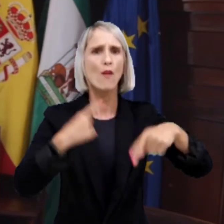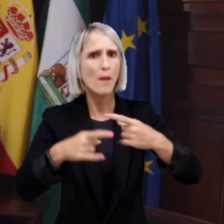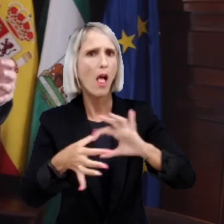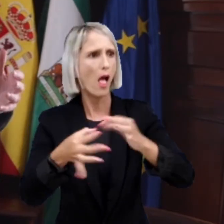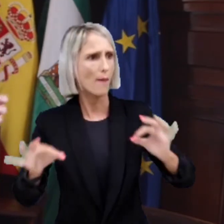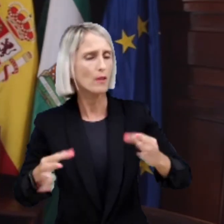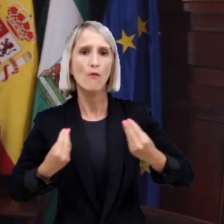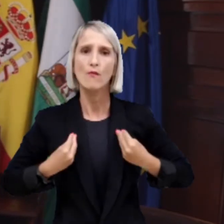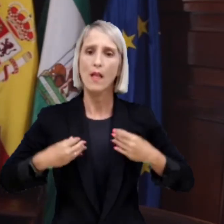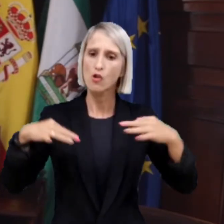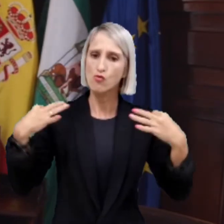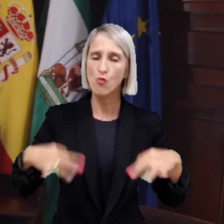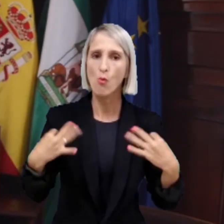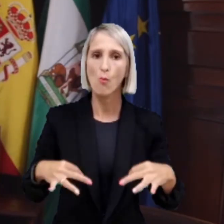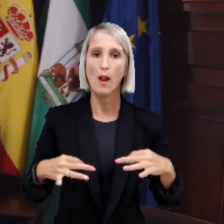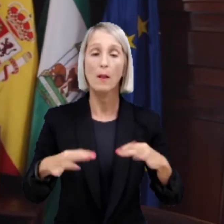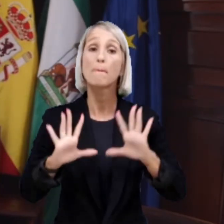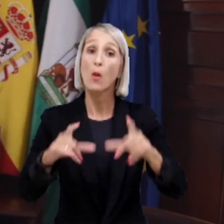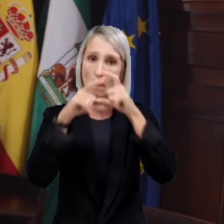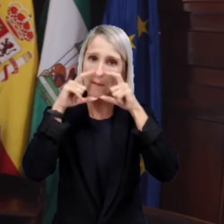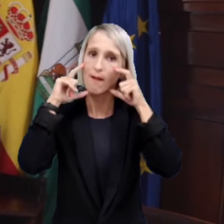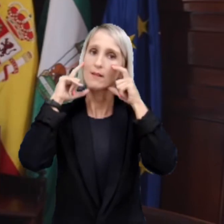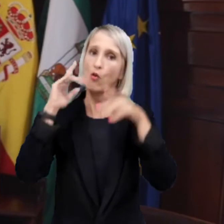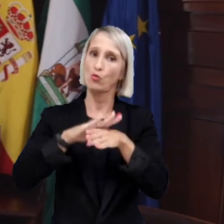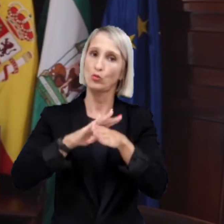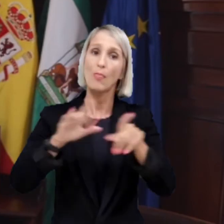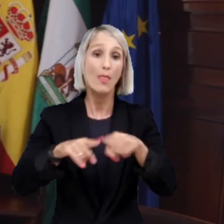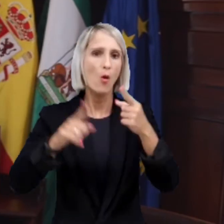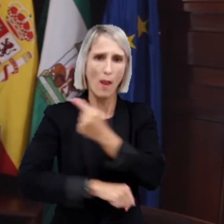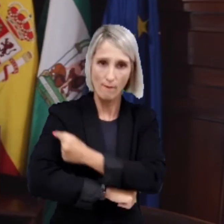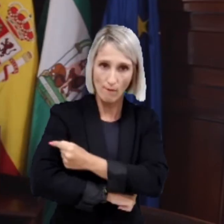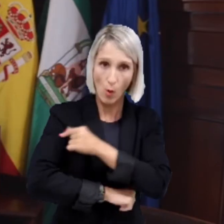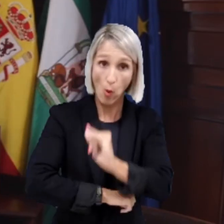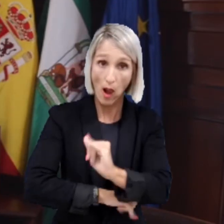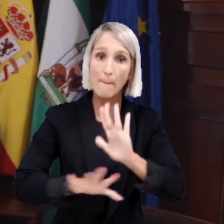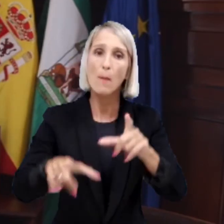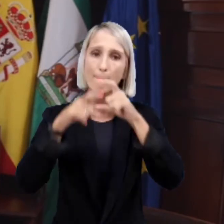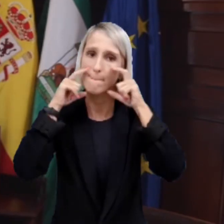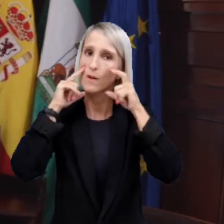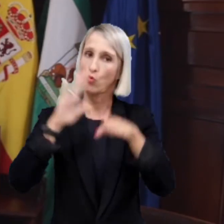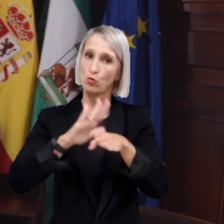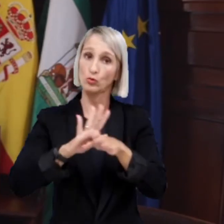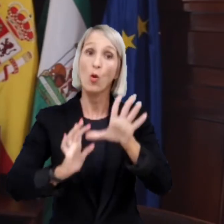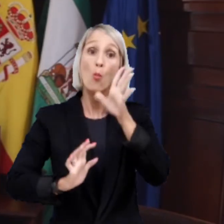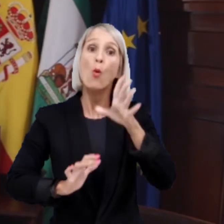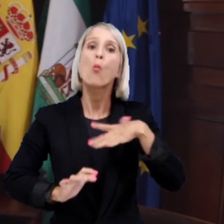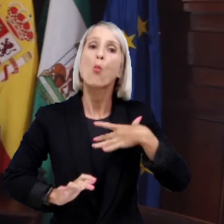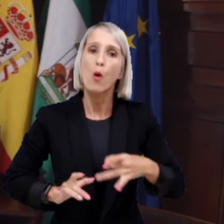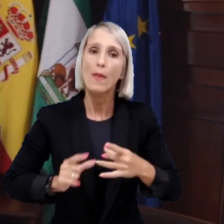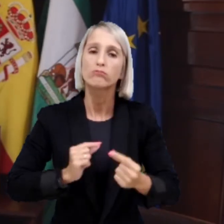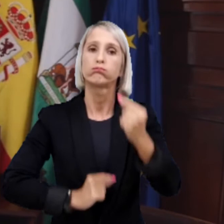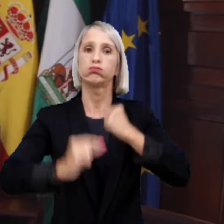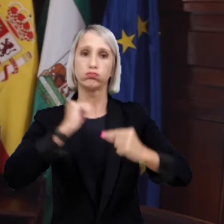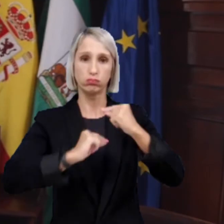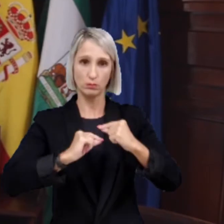vosotros y para vuestro entorno familiar y de amigos, para normalizar vuestra vida, sin dejar de usar mascarilla, a pesar de estar vacunados. Tenemos que seguir